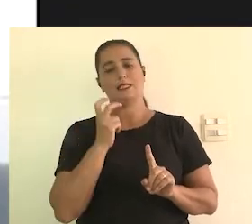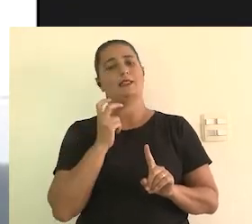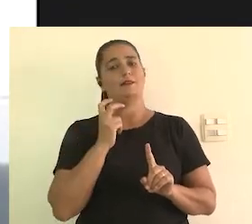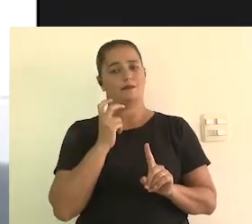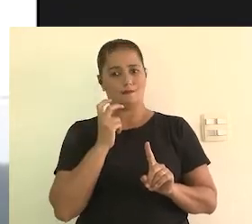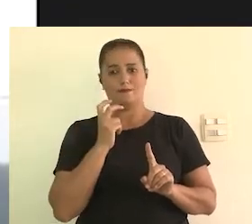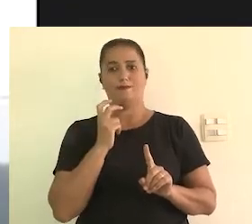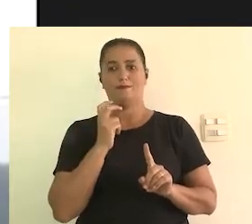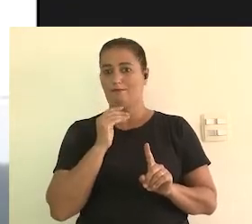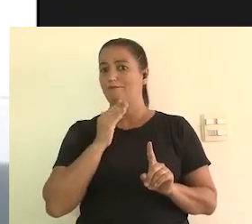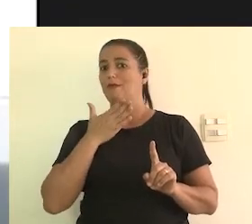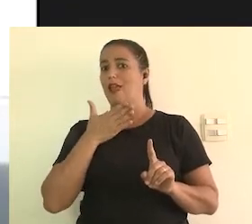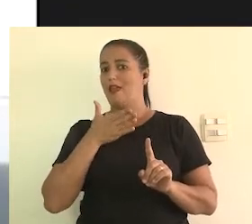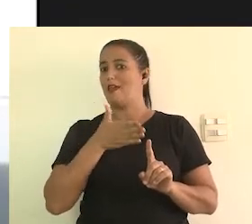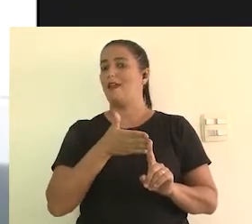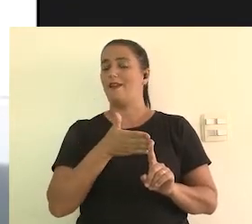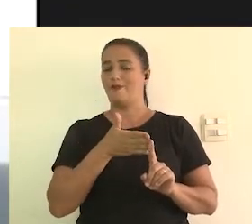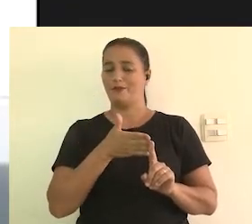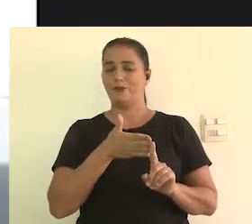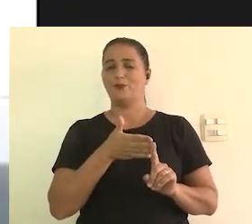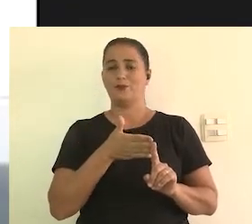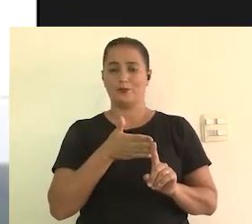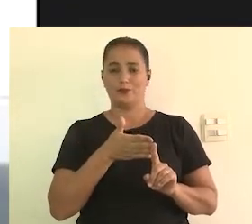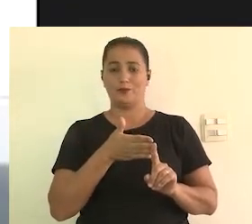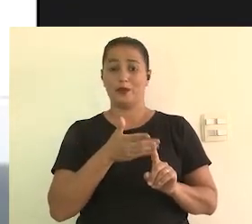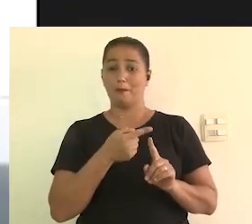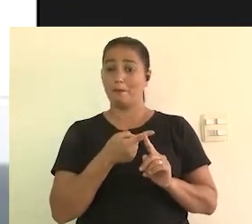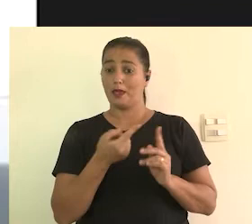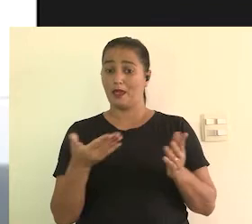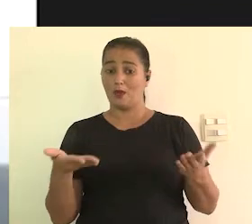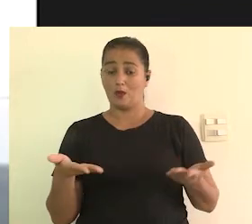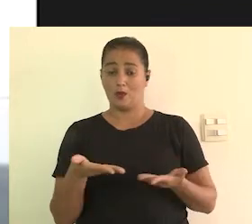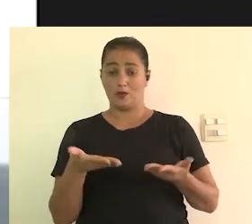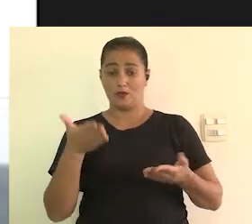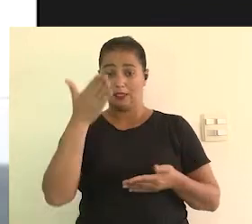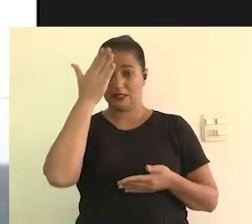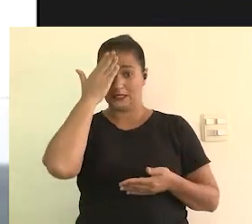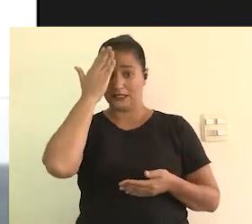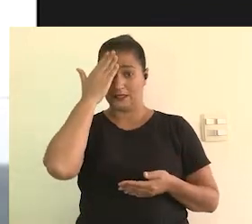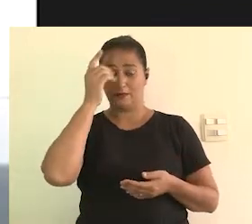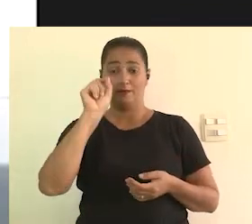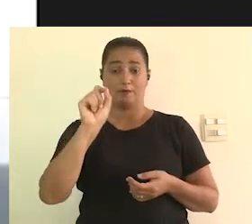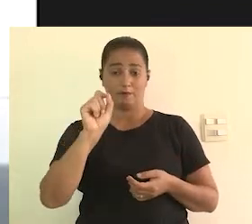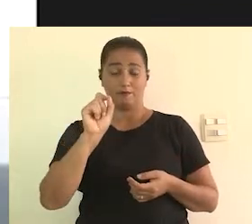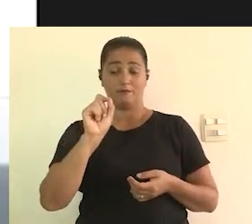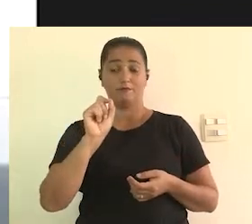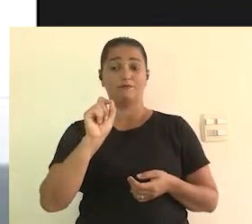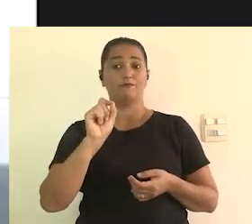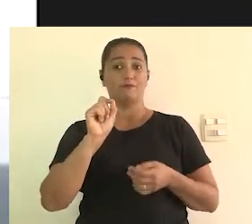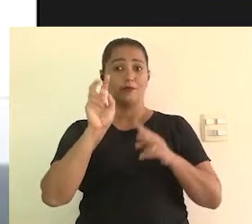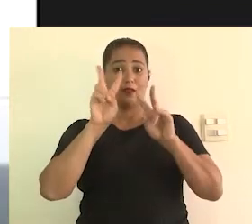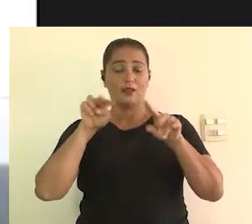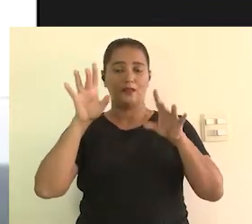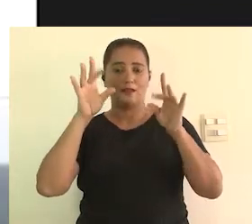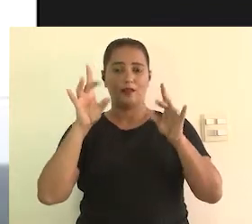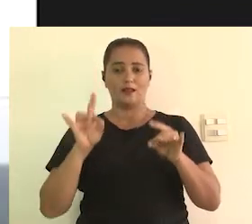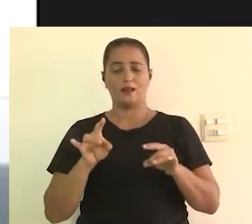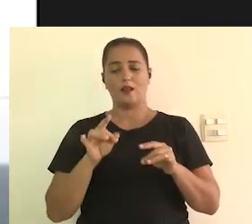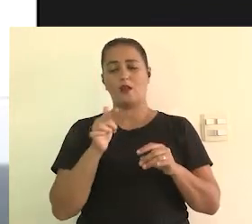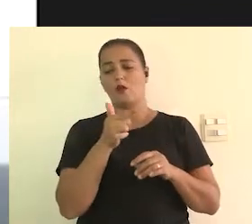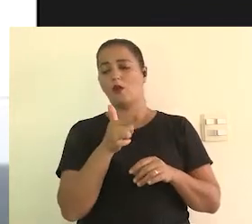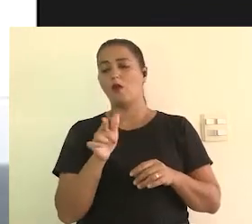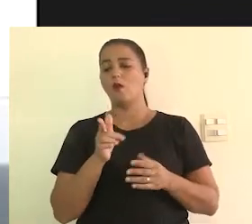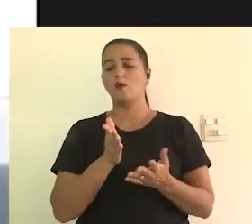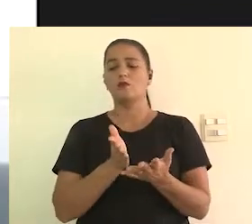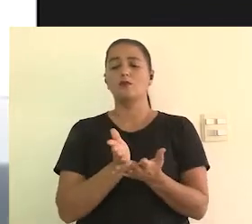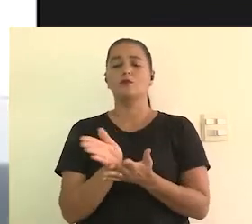prioritariamente para pessoas com deficiência visual, que é o público-alvo desse recurso. Mas, hoje em